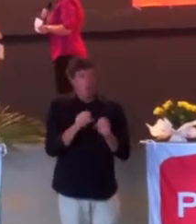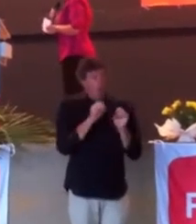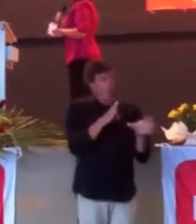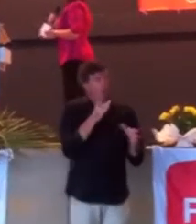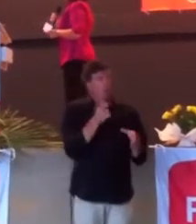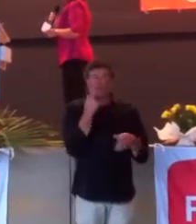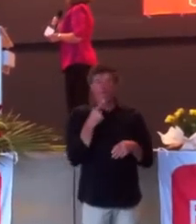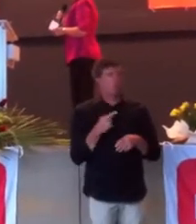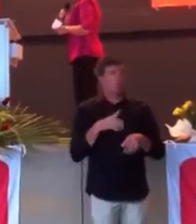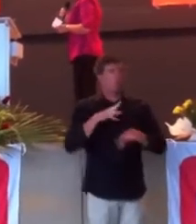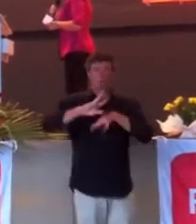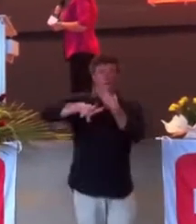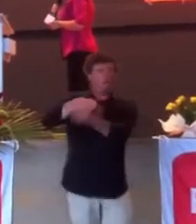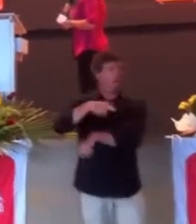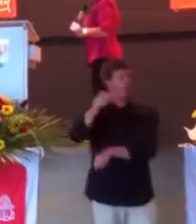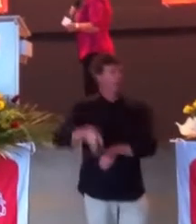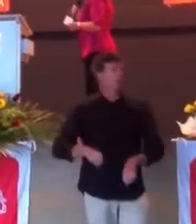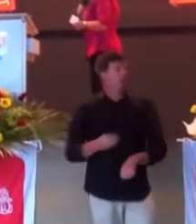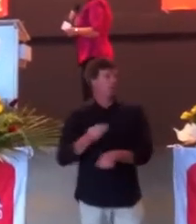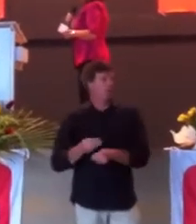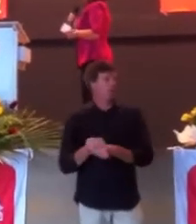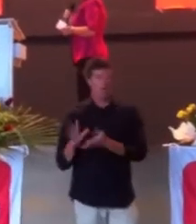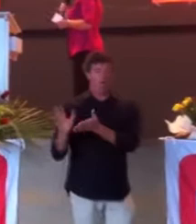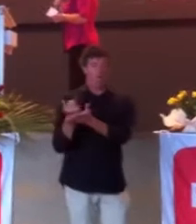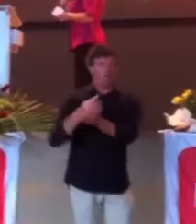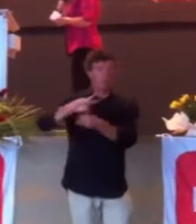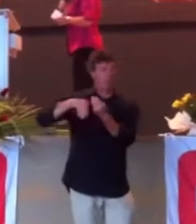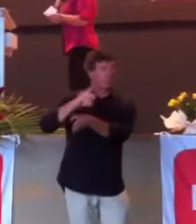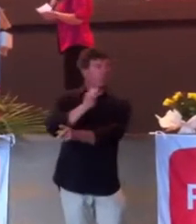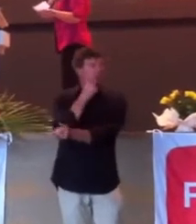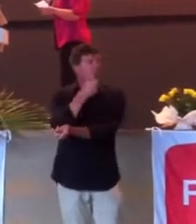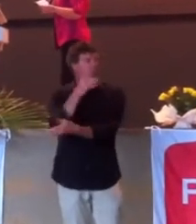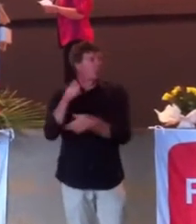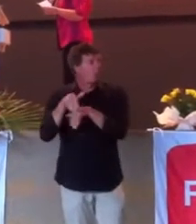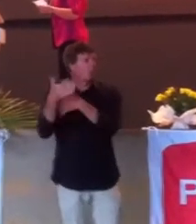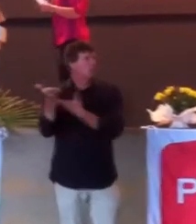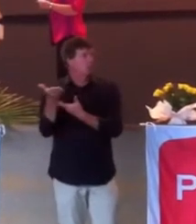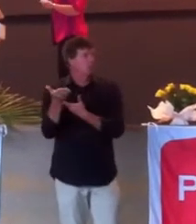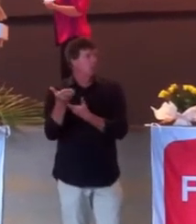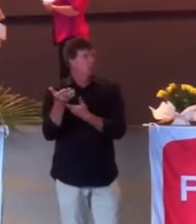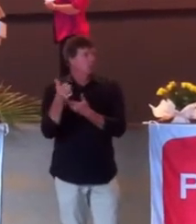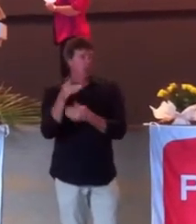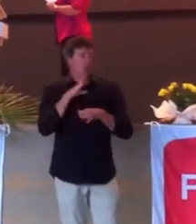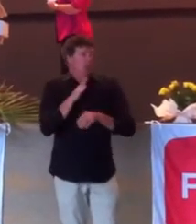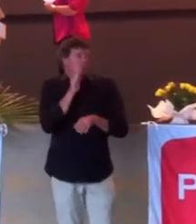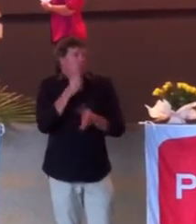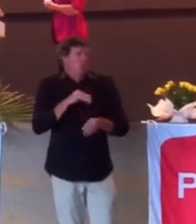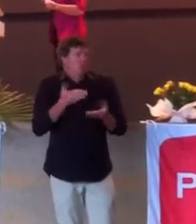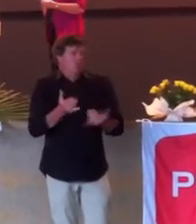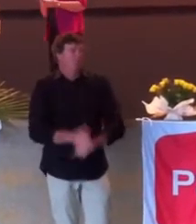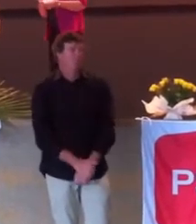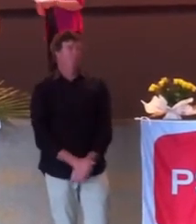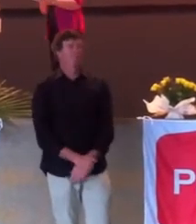les gens, vouloir exploiter les travailleurs, les ouvriers, les travailleuses et les ouvrières naturellement aussi. Et c'est juste inadmissible dans une société comme les autres.